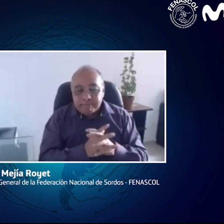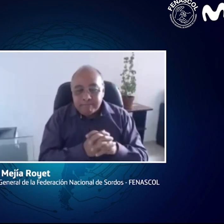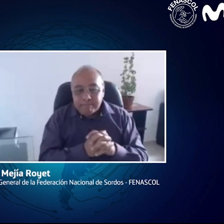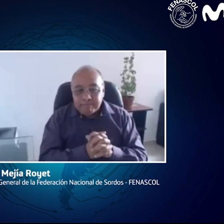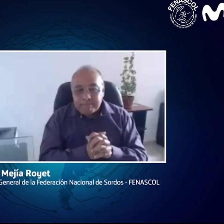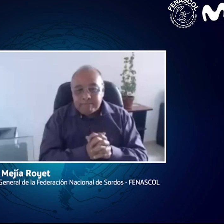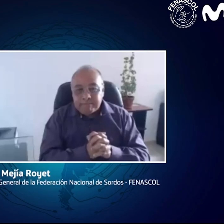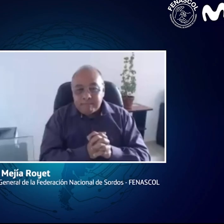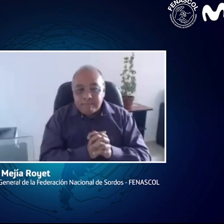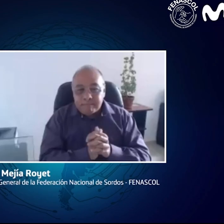cuenta esto.